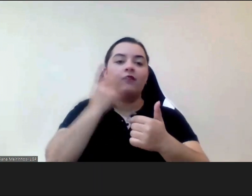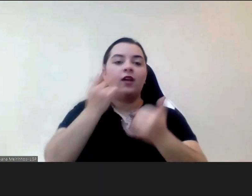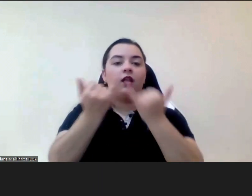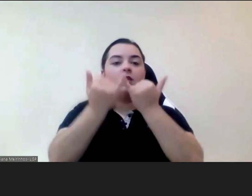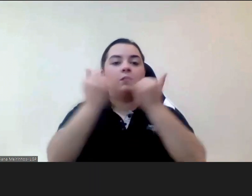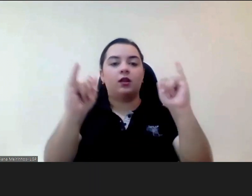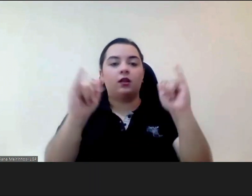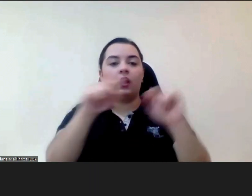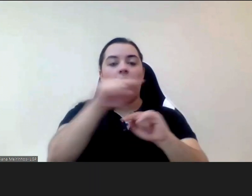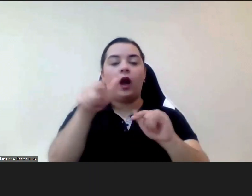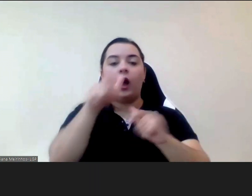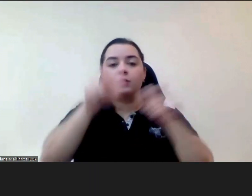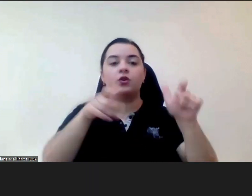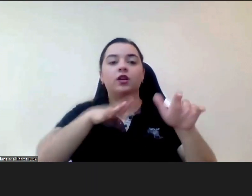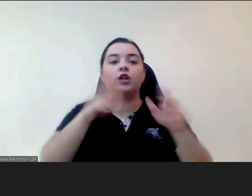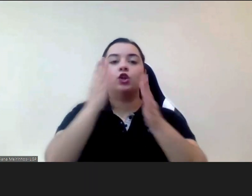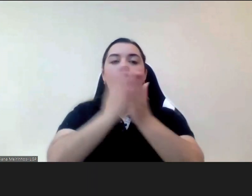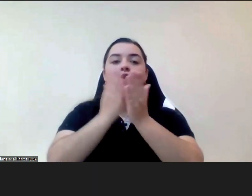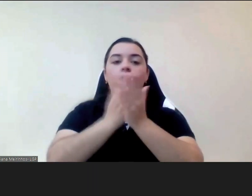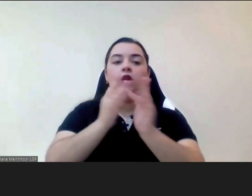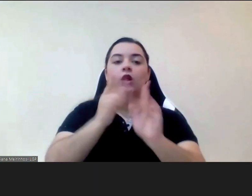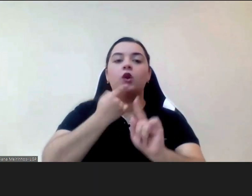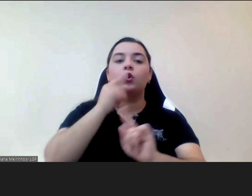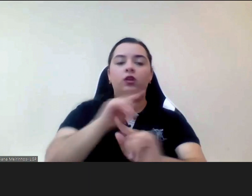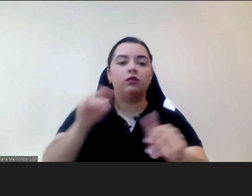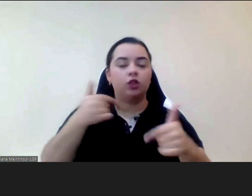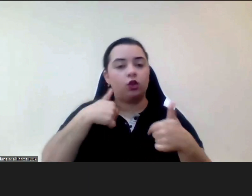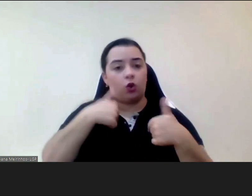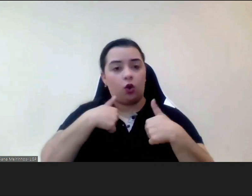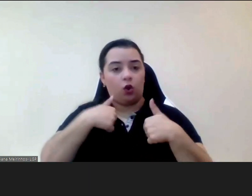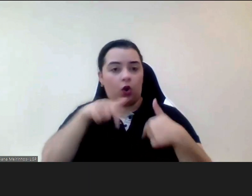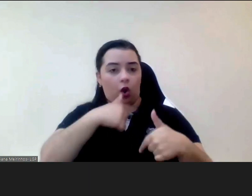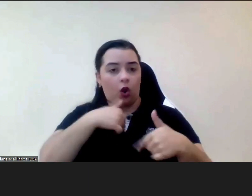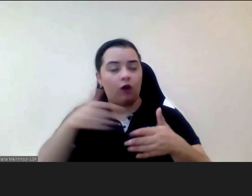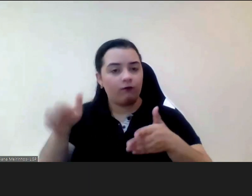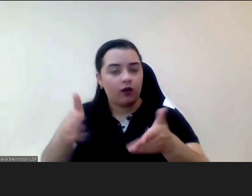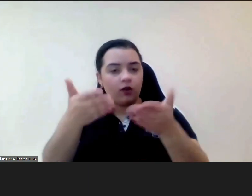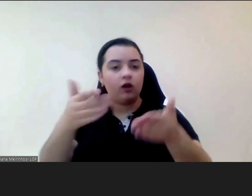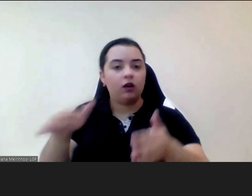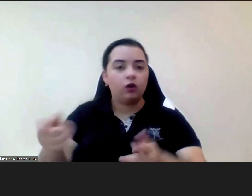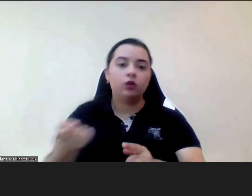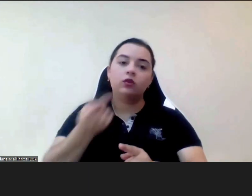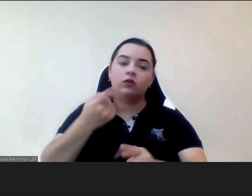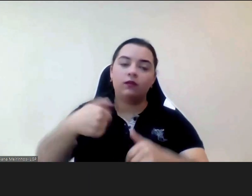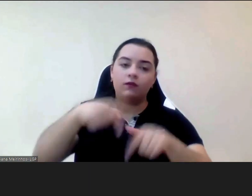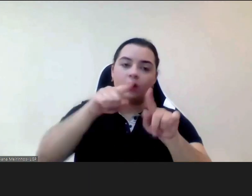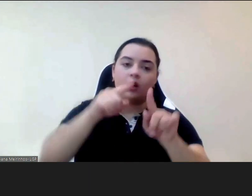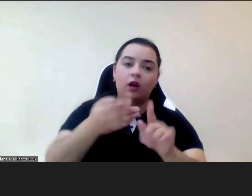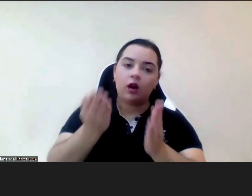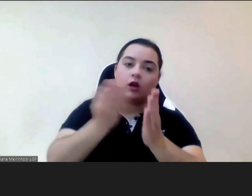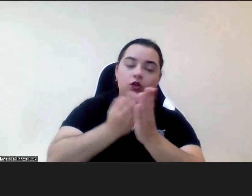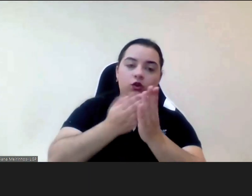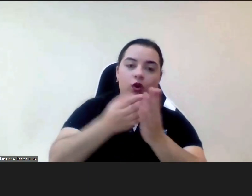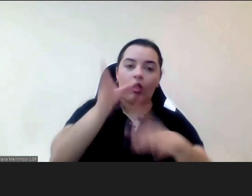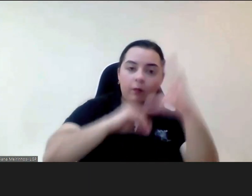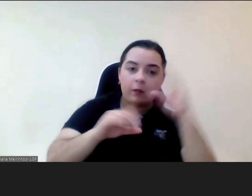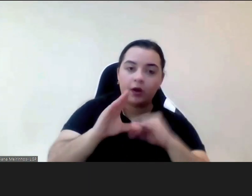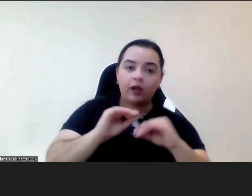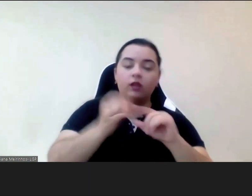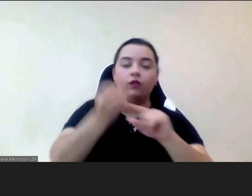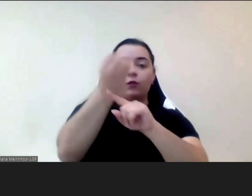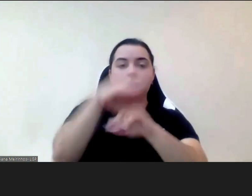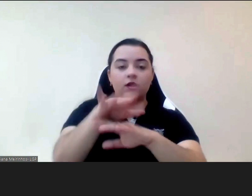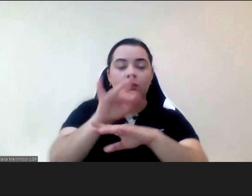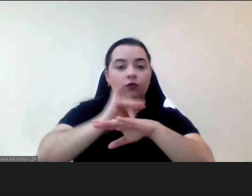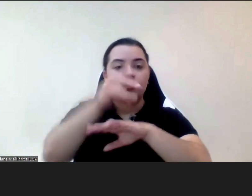estudos e promovemos o voltar à escola ou programas de alfabetização programas de formação profissional em que as pessoas